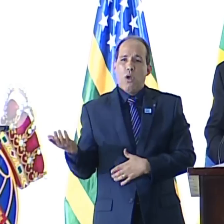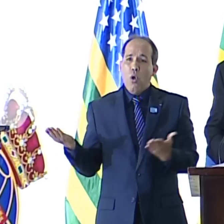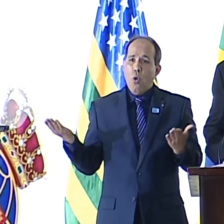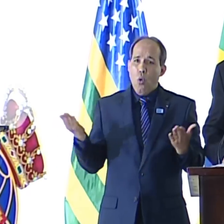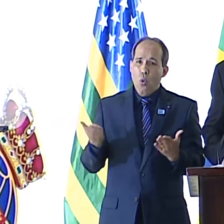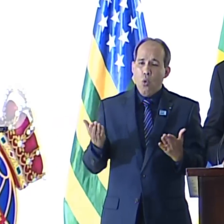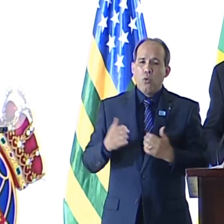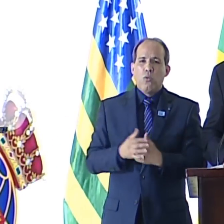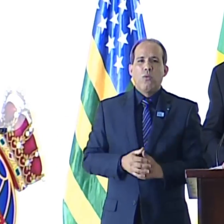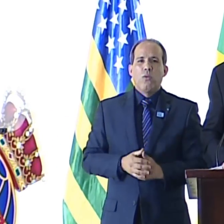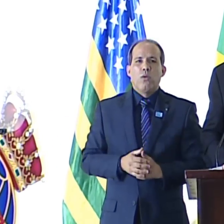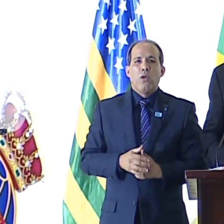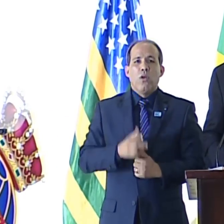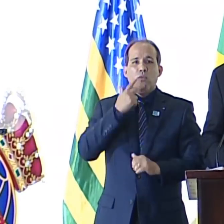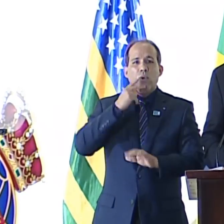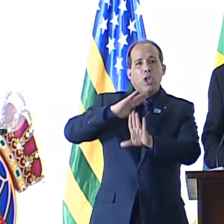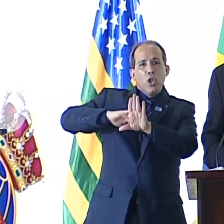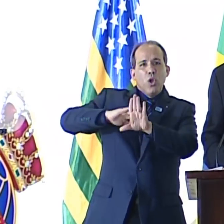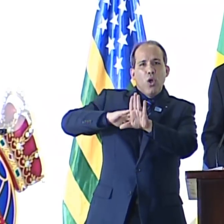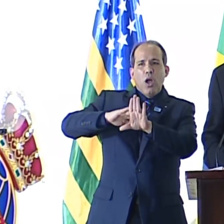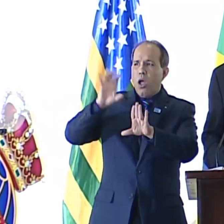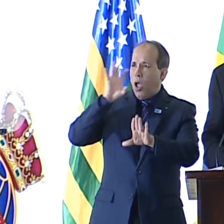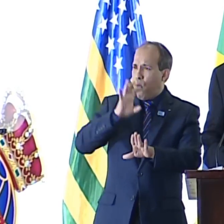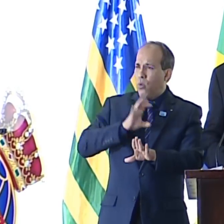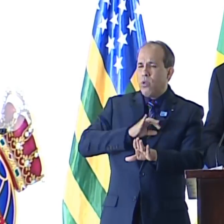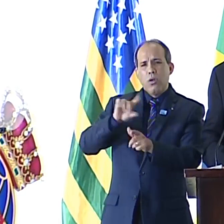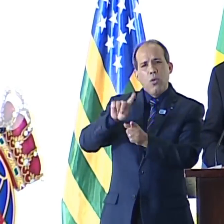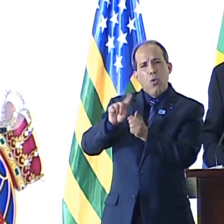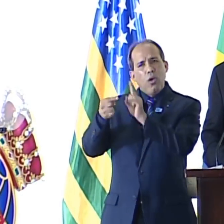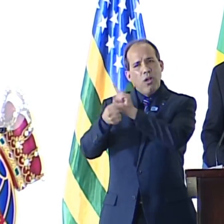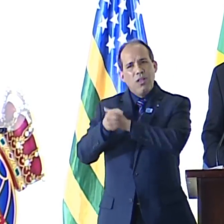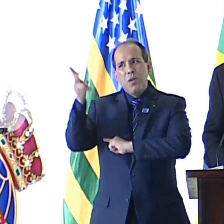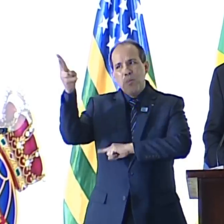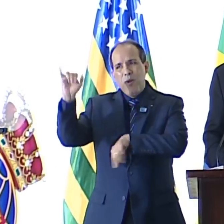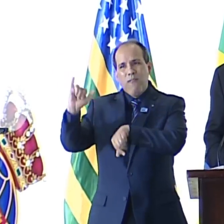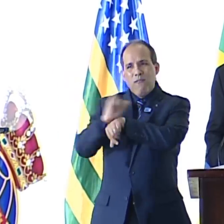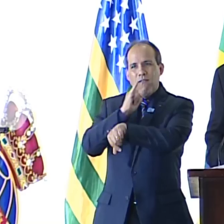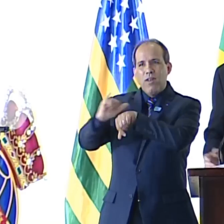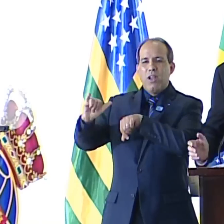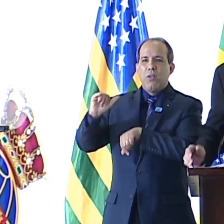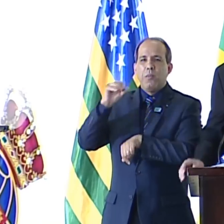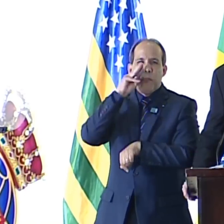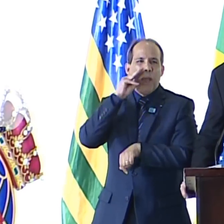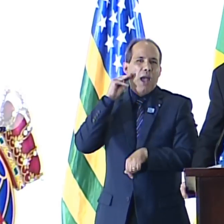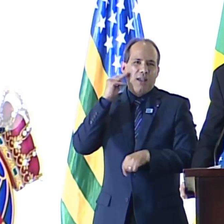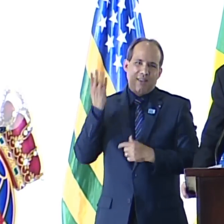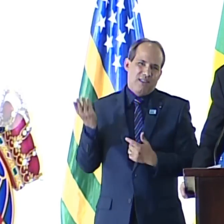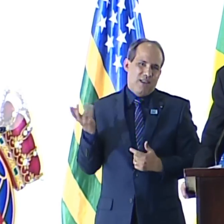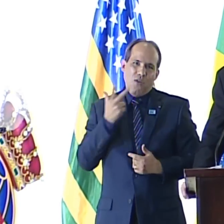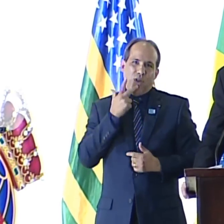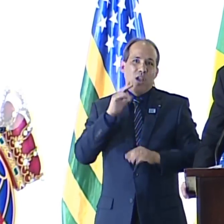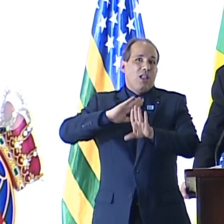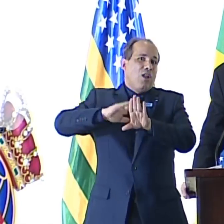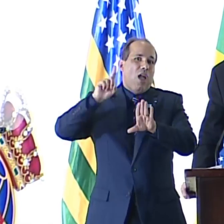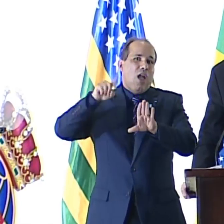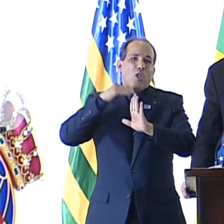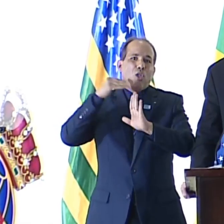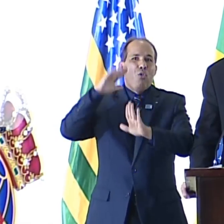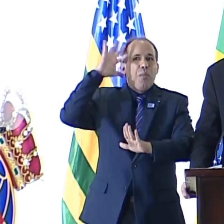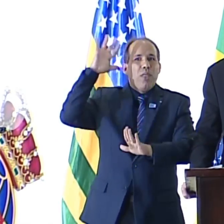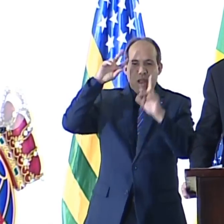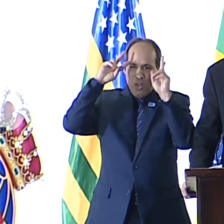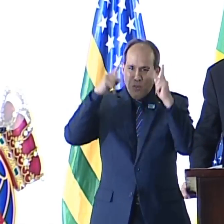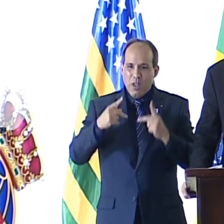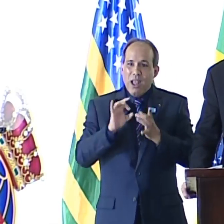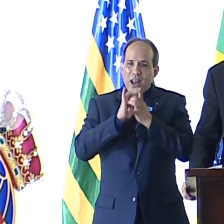nos atira o epíteto de ideológico está reproduzindo essa estratégia marxista, que diz que o ideológico é todo o pensamento humano livre